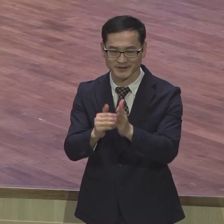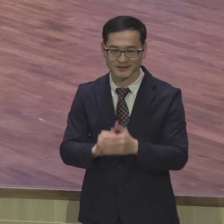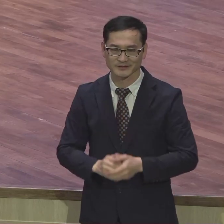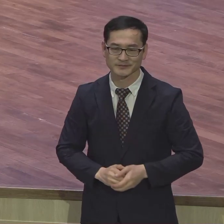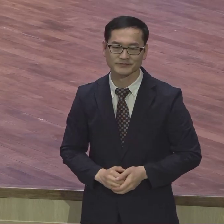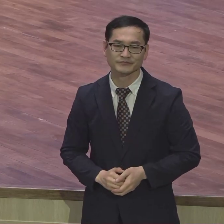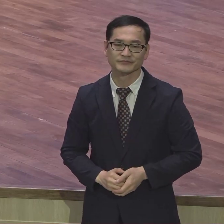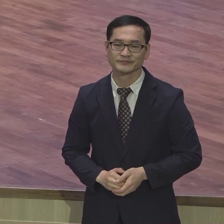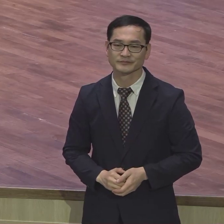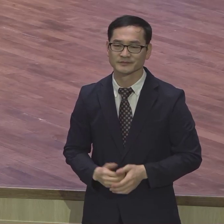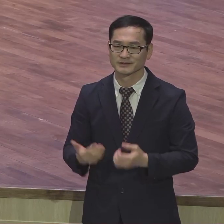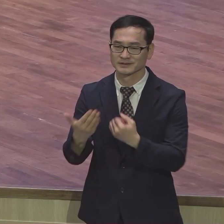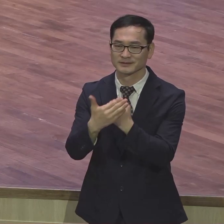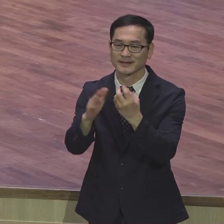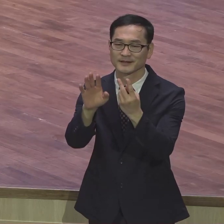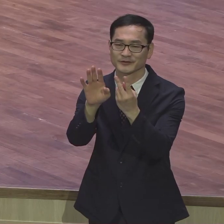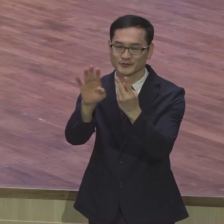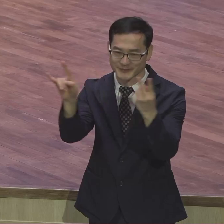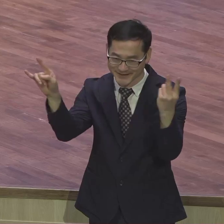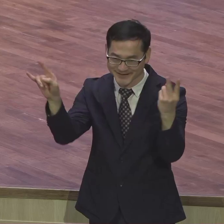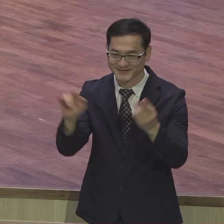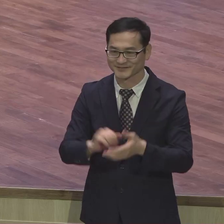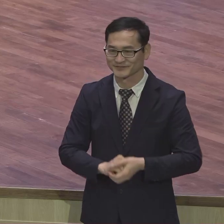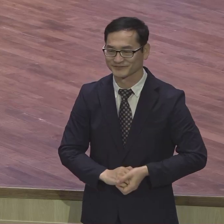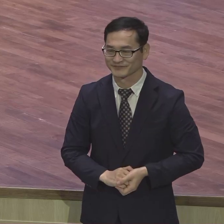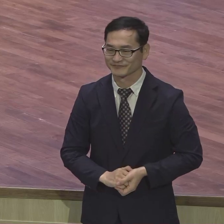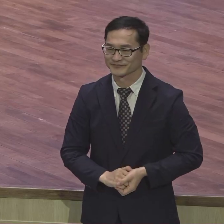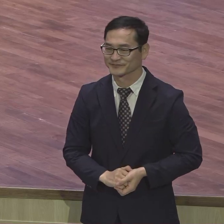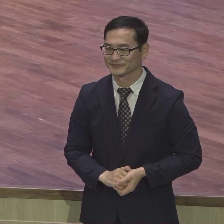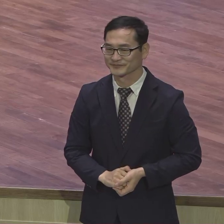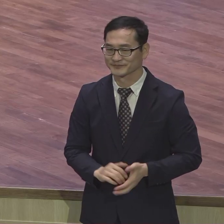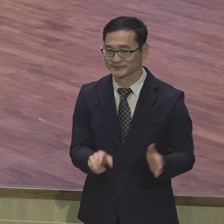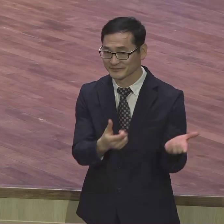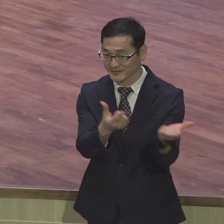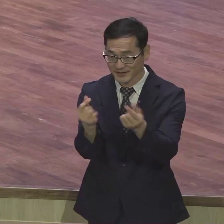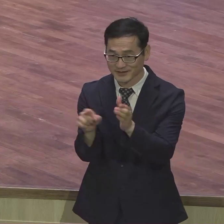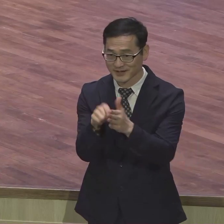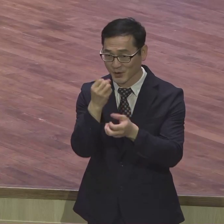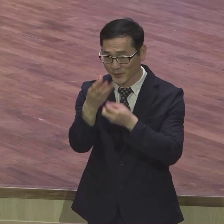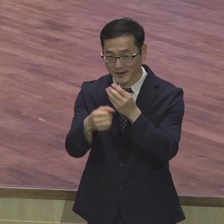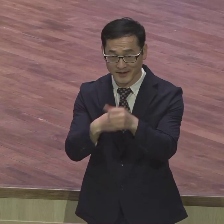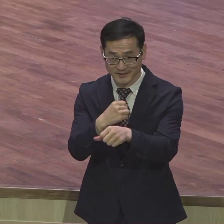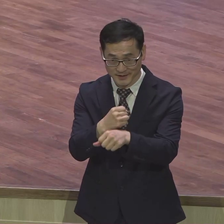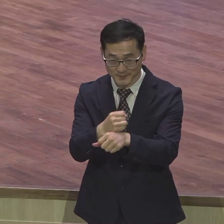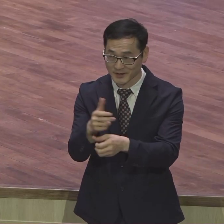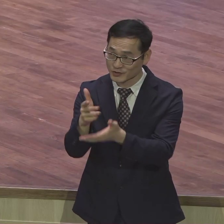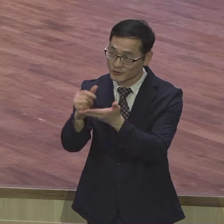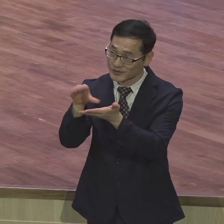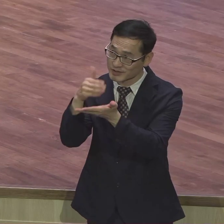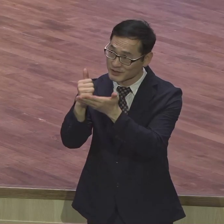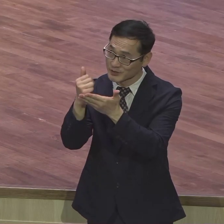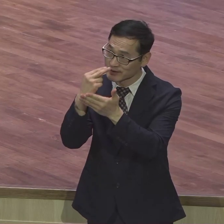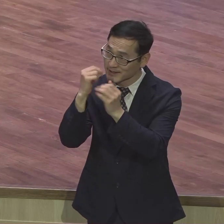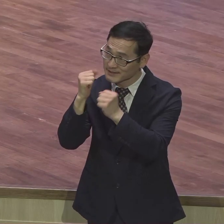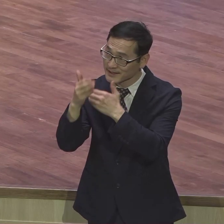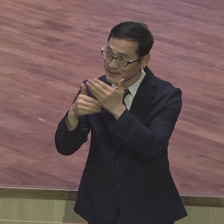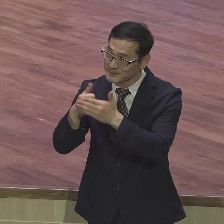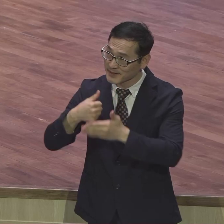더 은혜로 왔습니다. 감사합니다. 신앙 고백합니다. 주는 그리스도시오 살아계신 하나님의